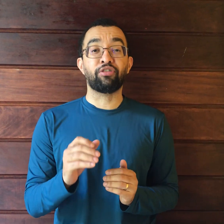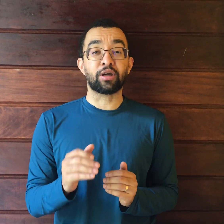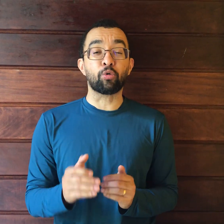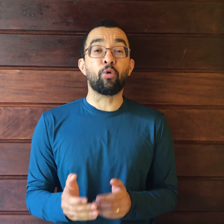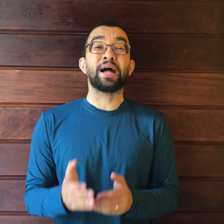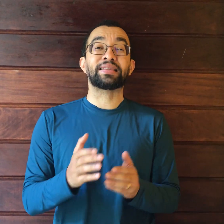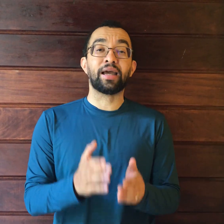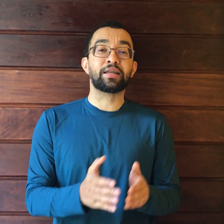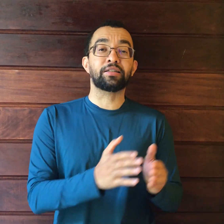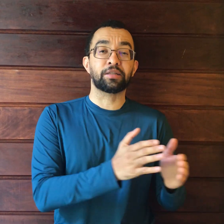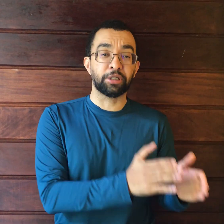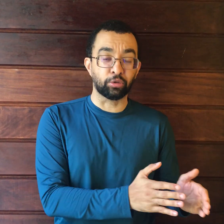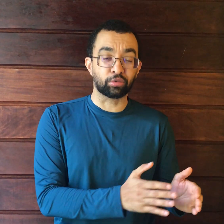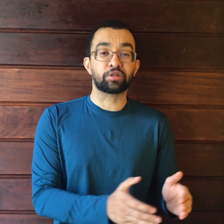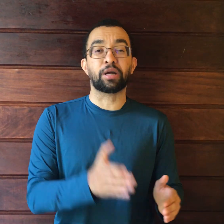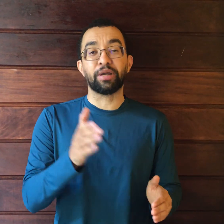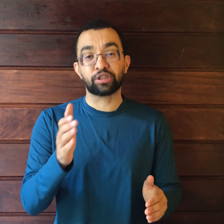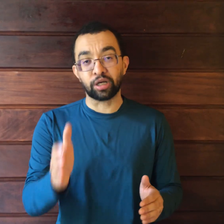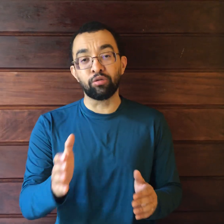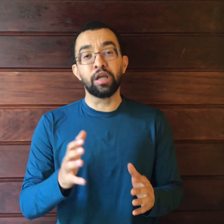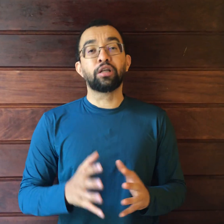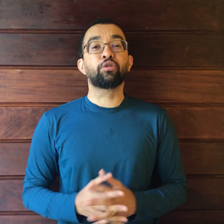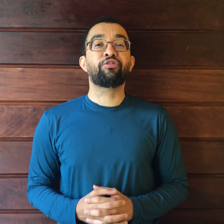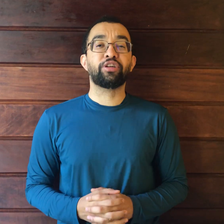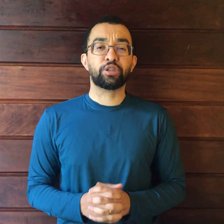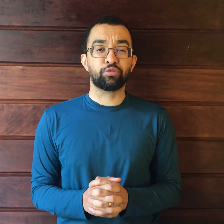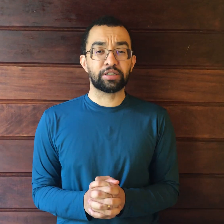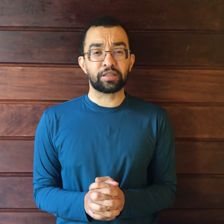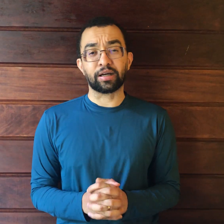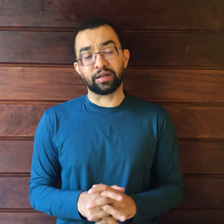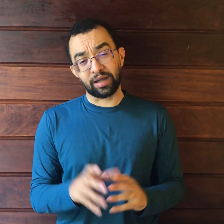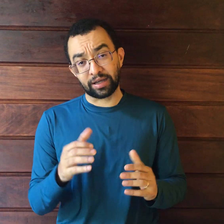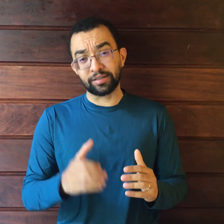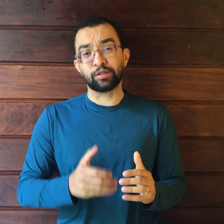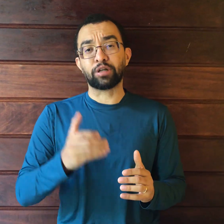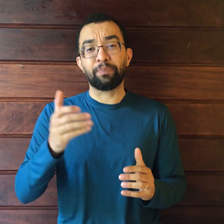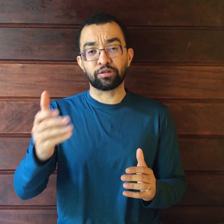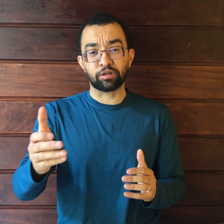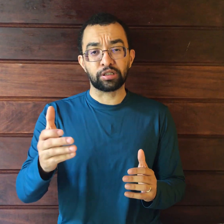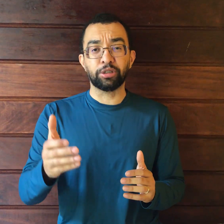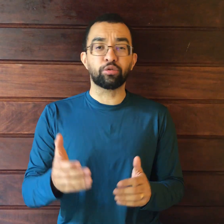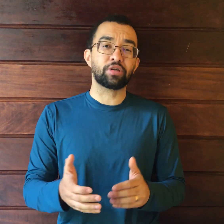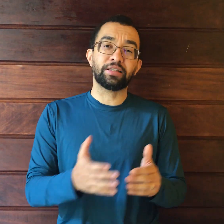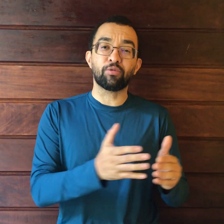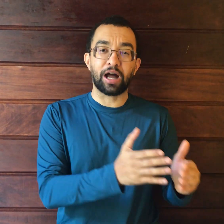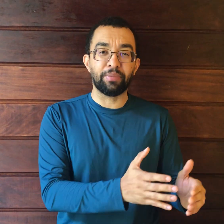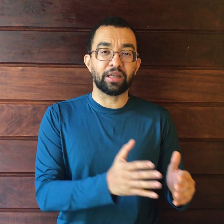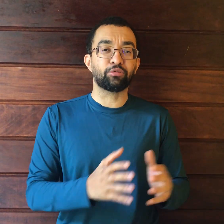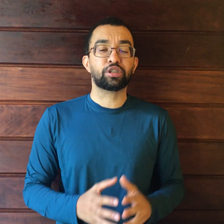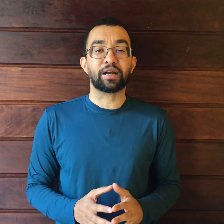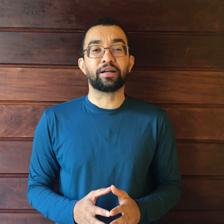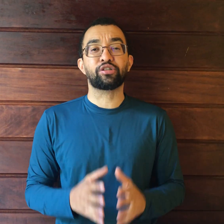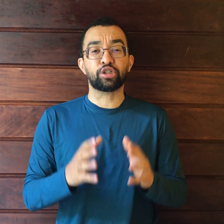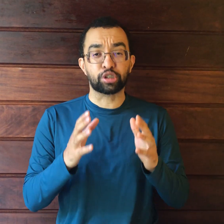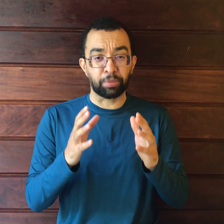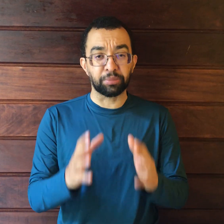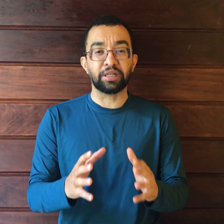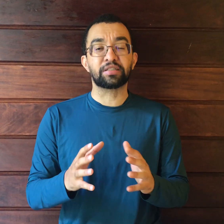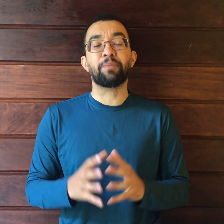ficam com até 15 minutos também estão no feed do Instagram. Aqueles que ultrapassam 15 minutos aí não cabem lá no Instagram, a gente disponibiliza